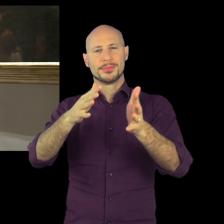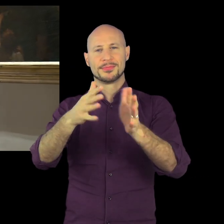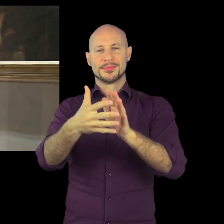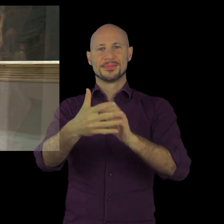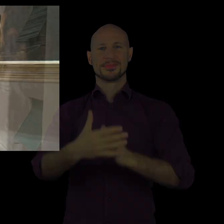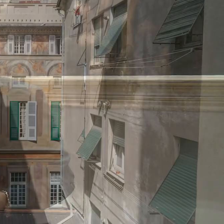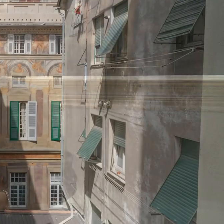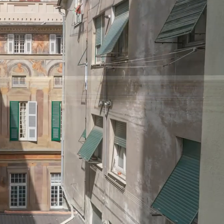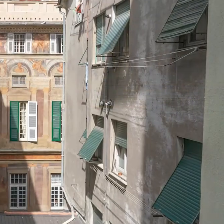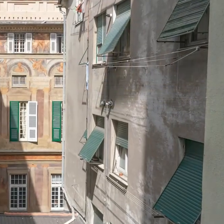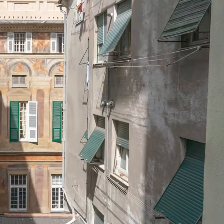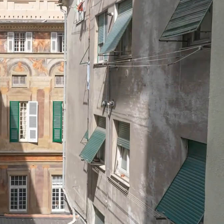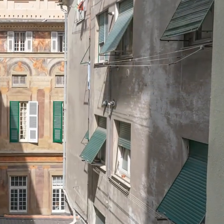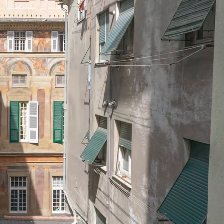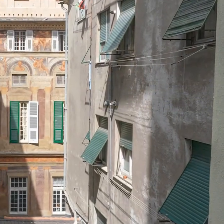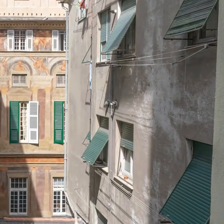di questo palazzo.